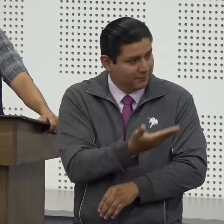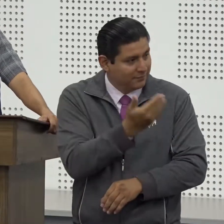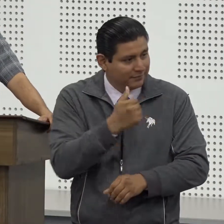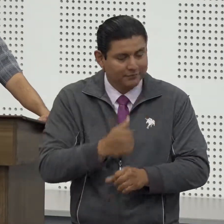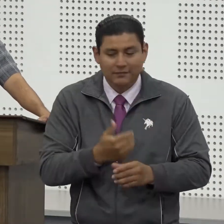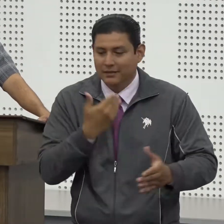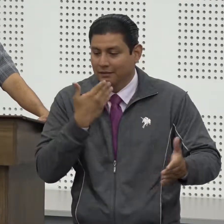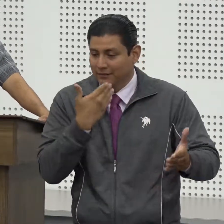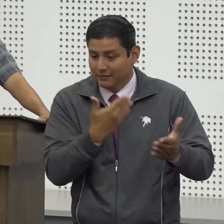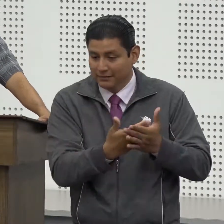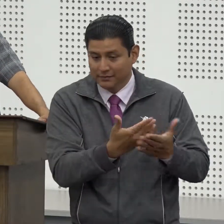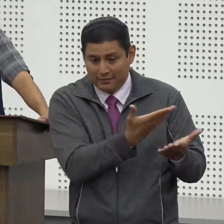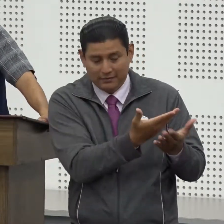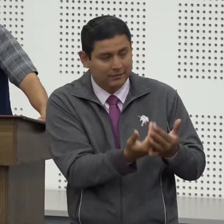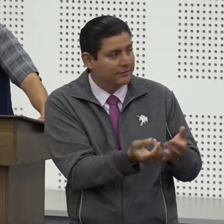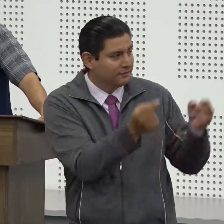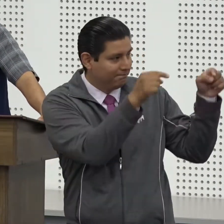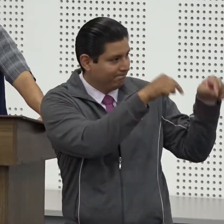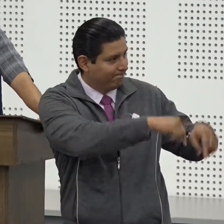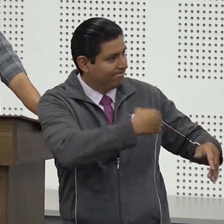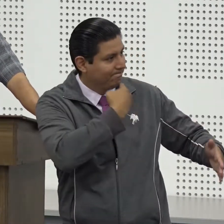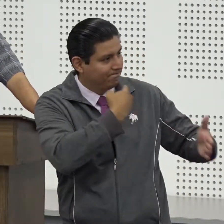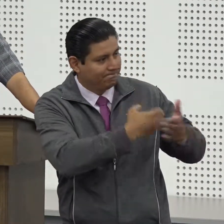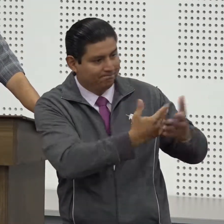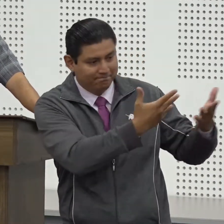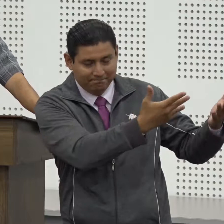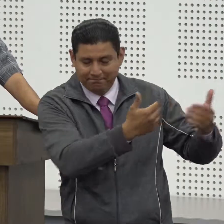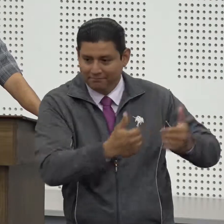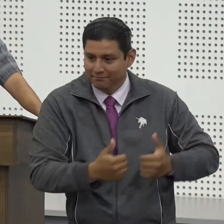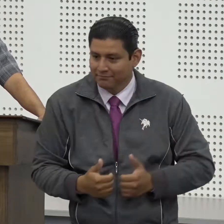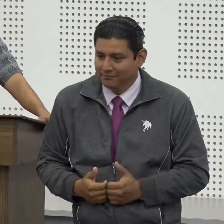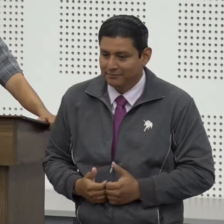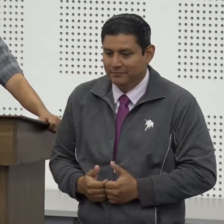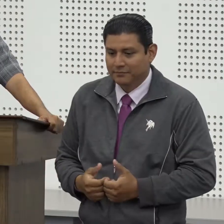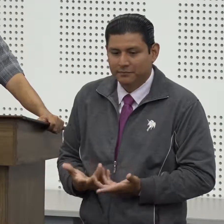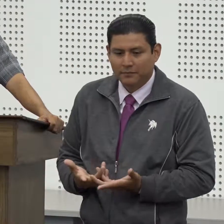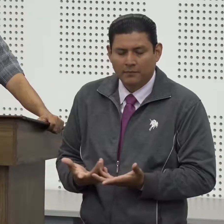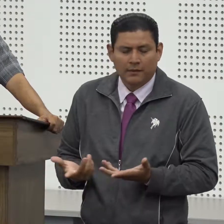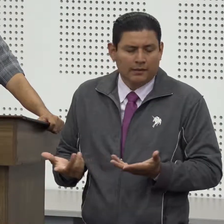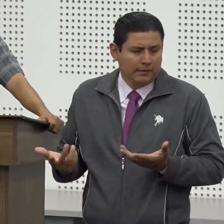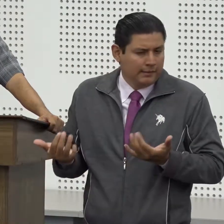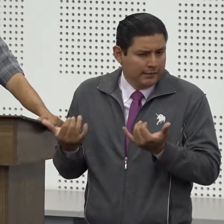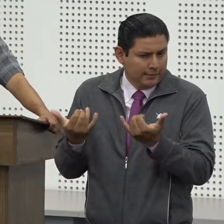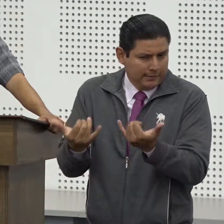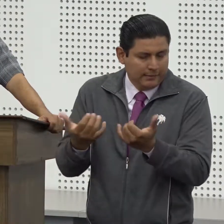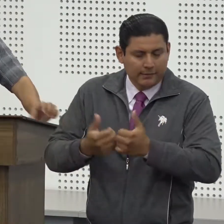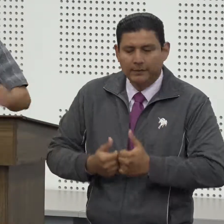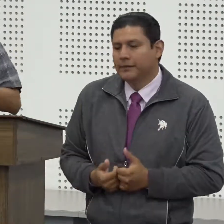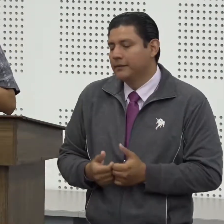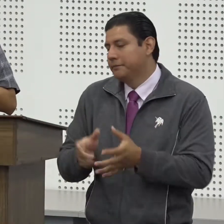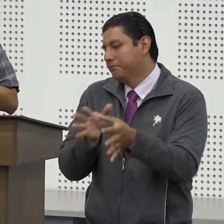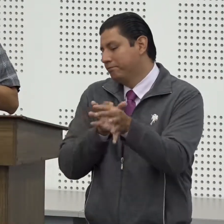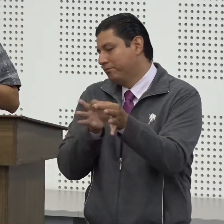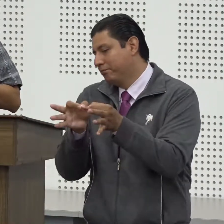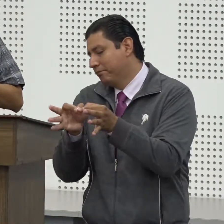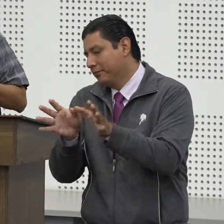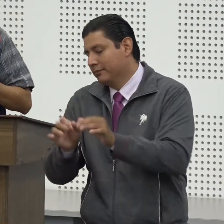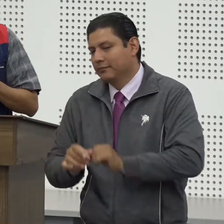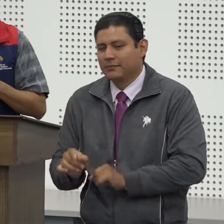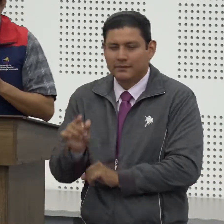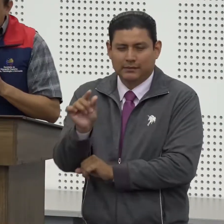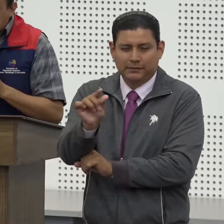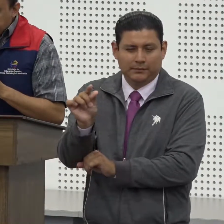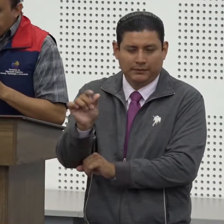gracias gracias gracias por estar todos acá bueno más que una ponencia hoy pienso que vamos a hacer un poquito solamente